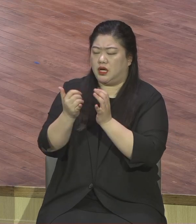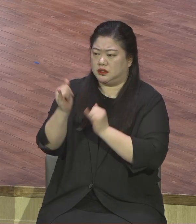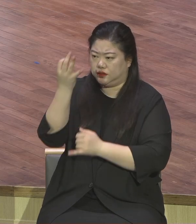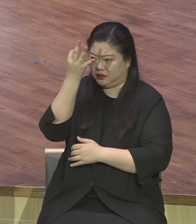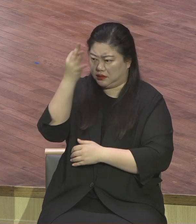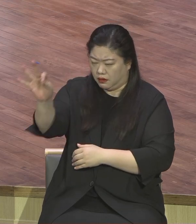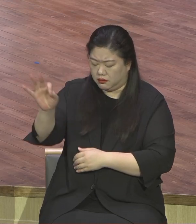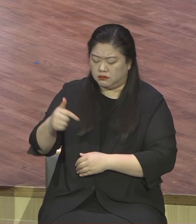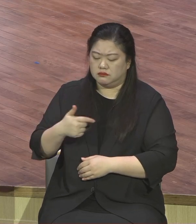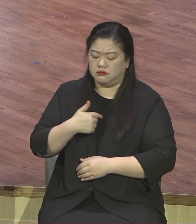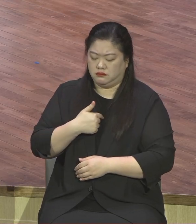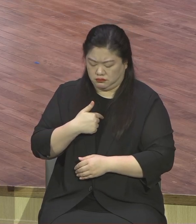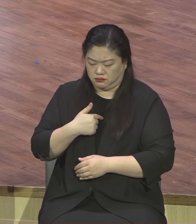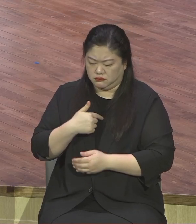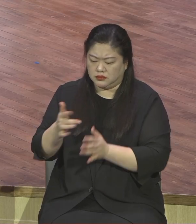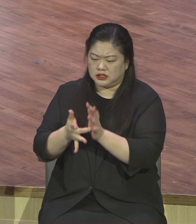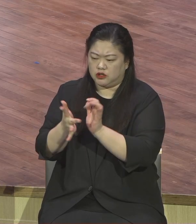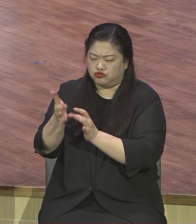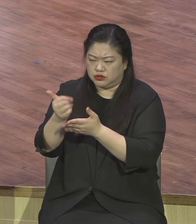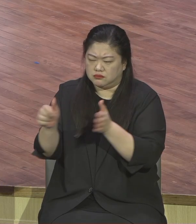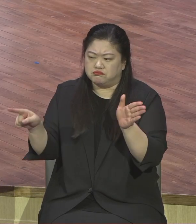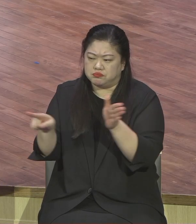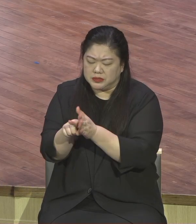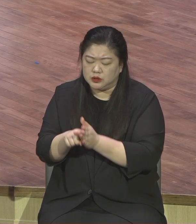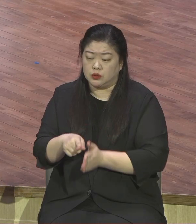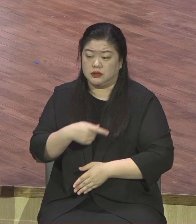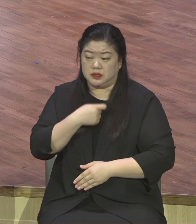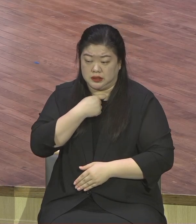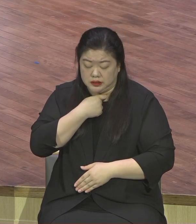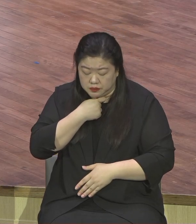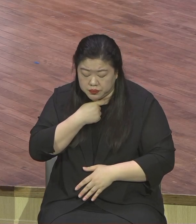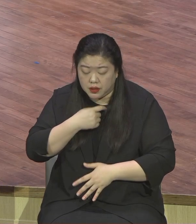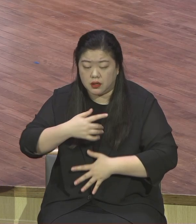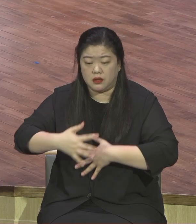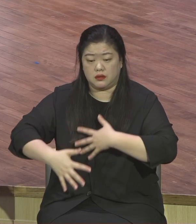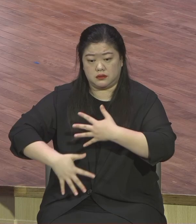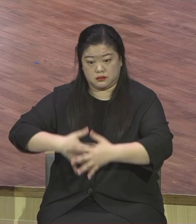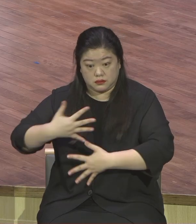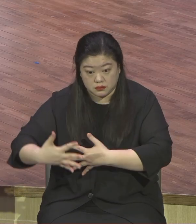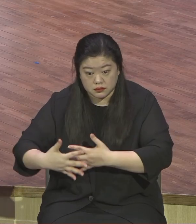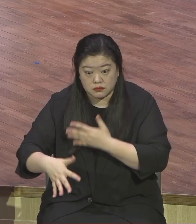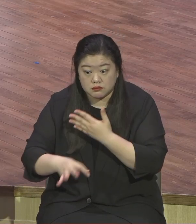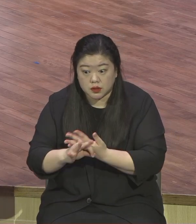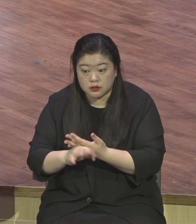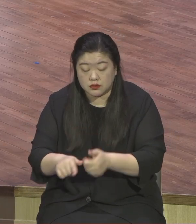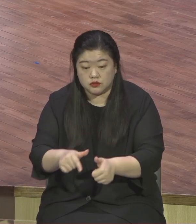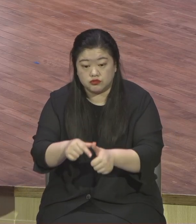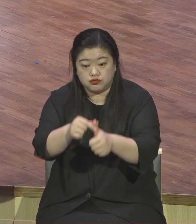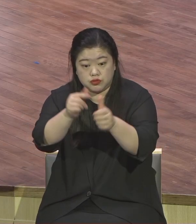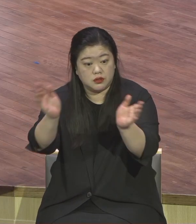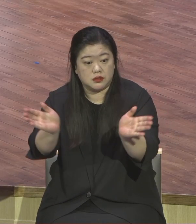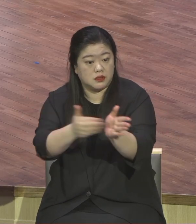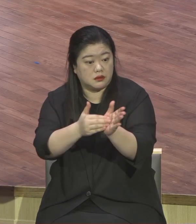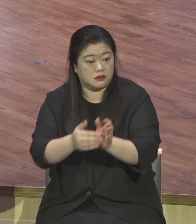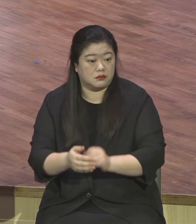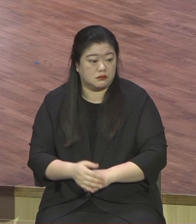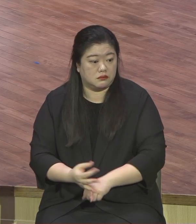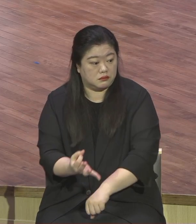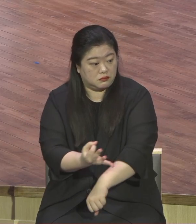열고 예수님을 영접하는 자는 그냥 구원 받아요 공기가 지금